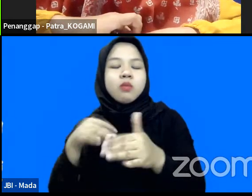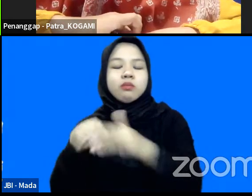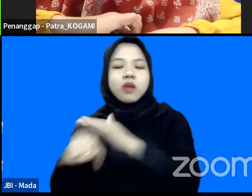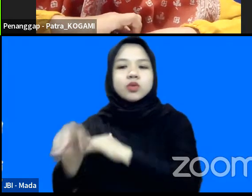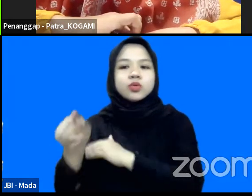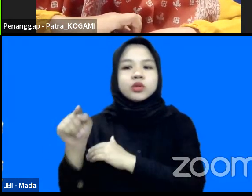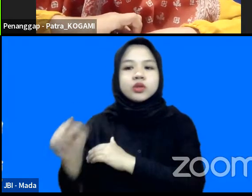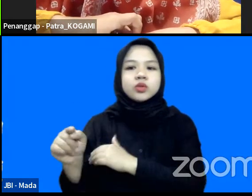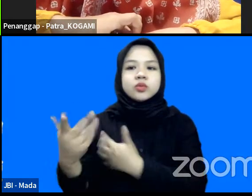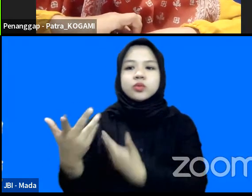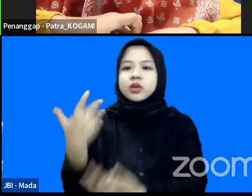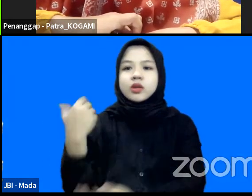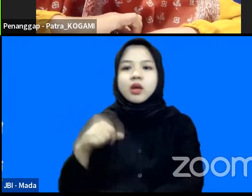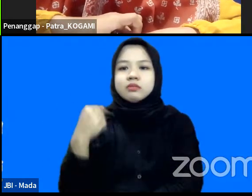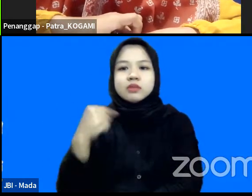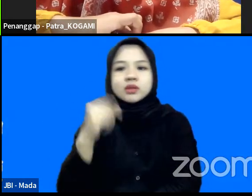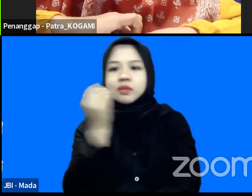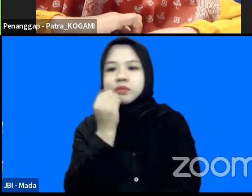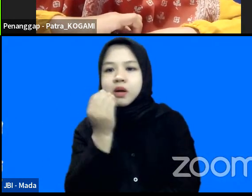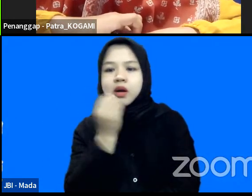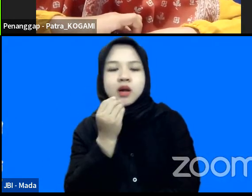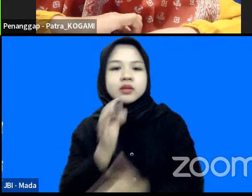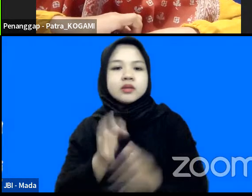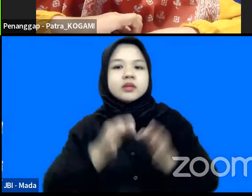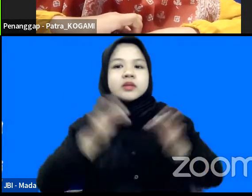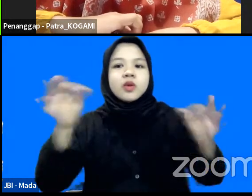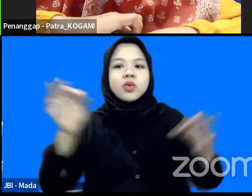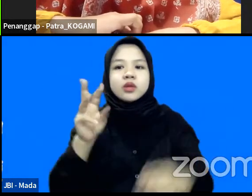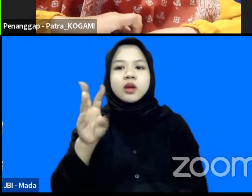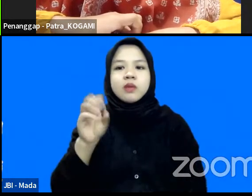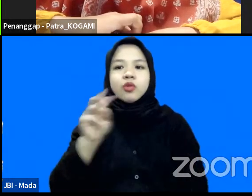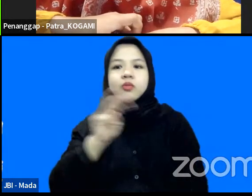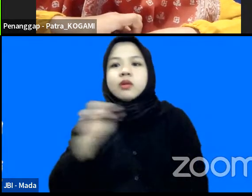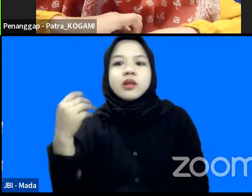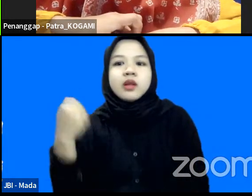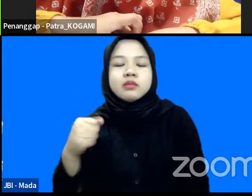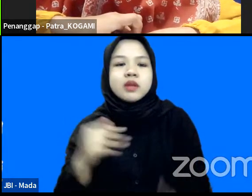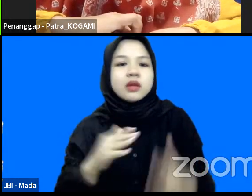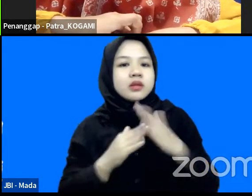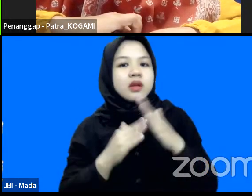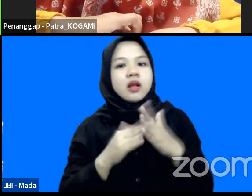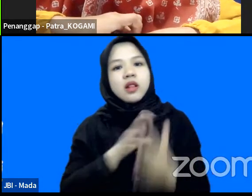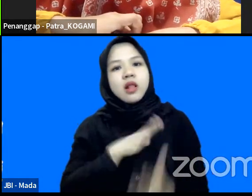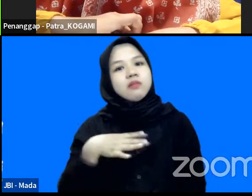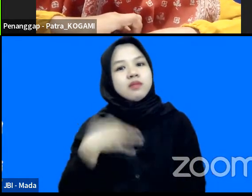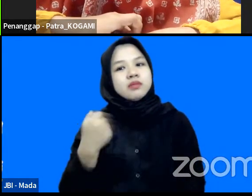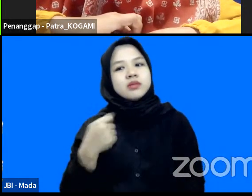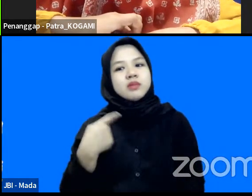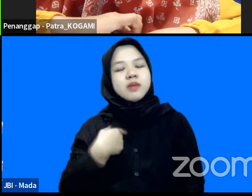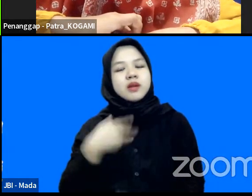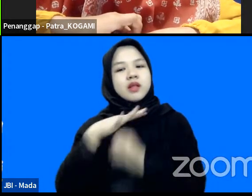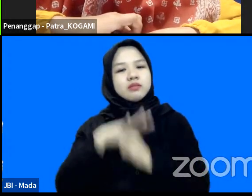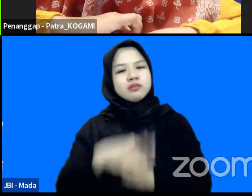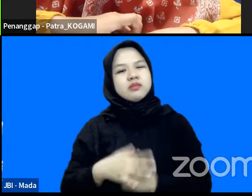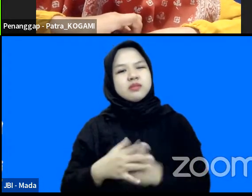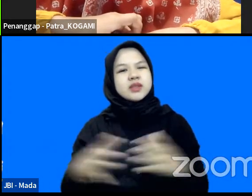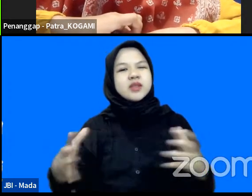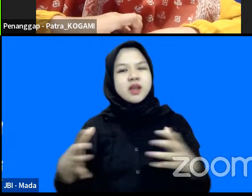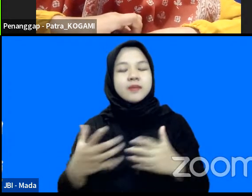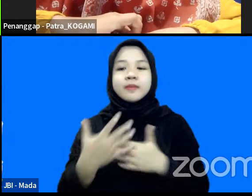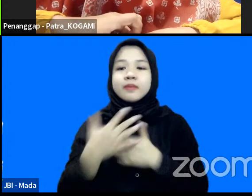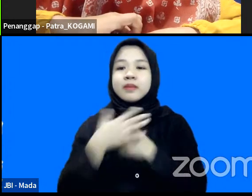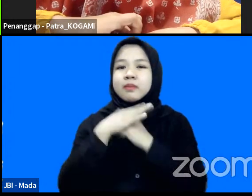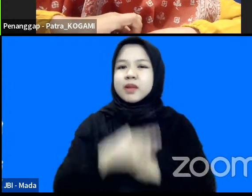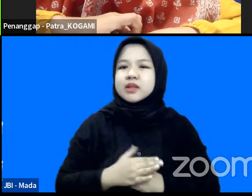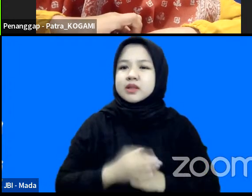enggak bisa makan jauh-jauh lebih dari 30 menit istirahat karena kita punya pressure besar pressure ini itu